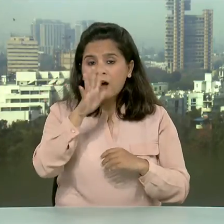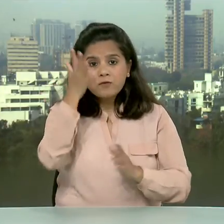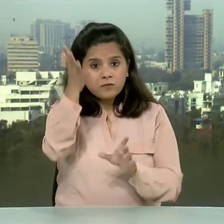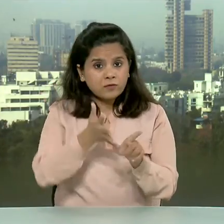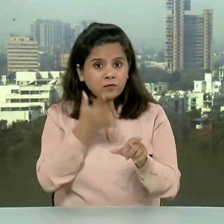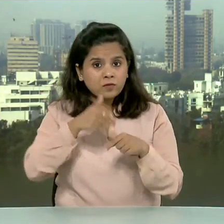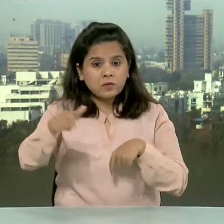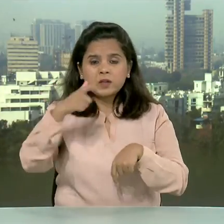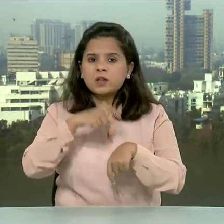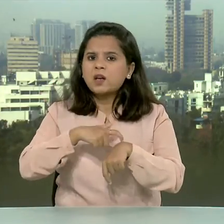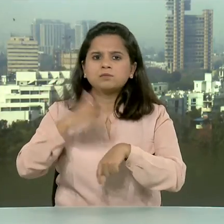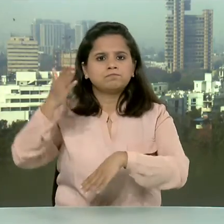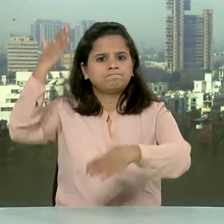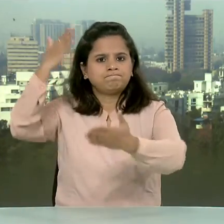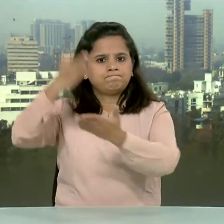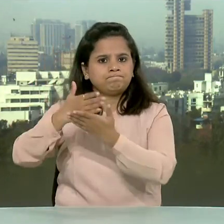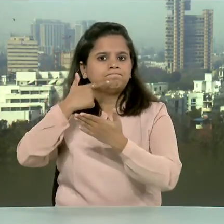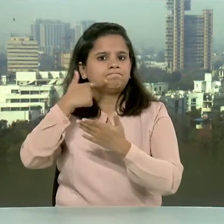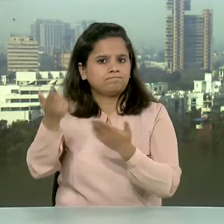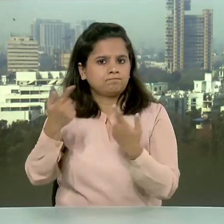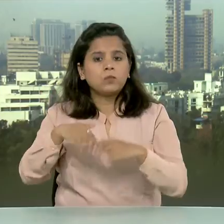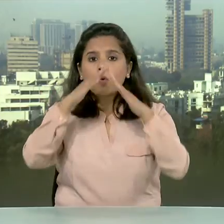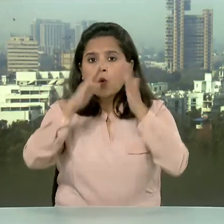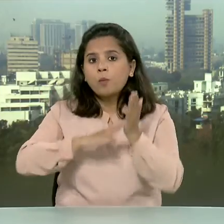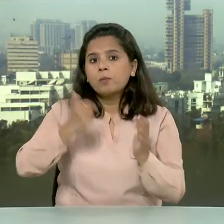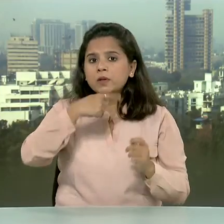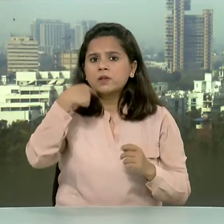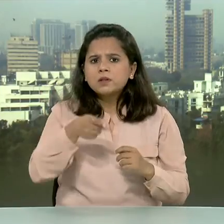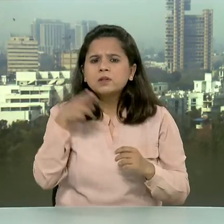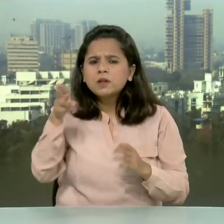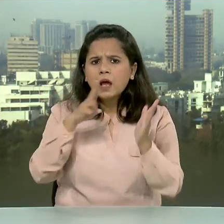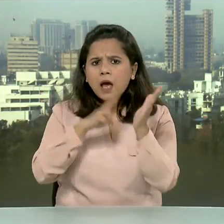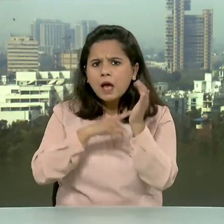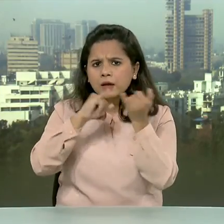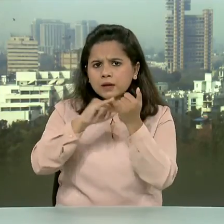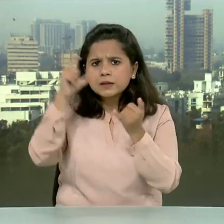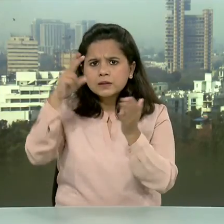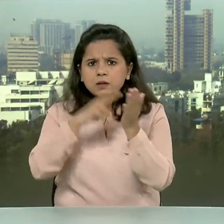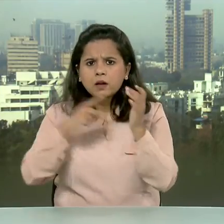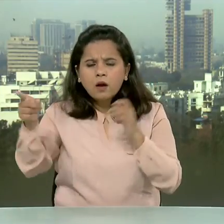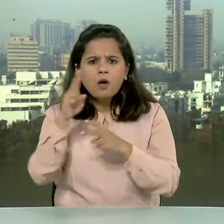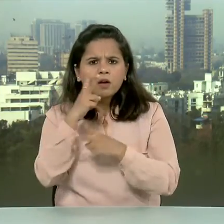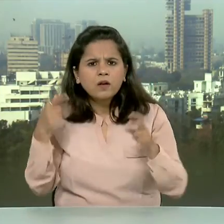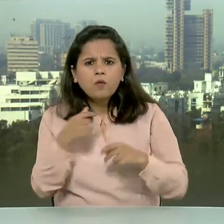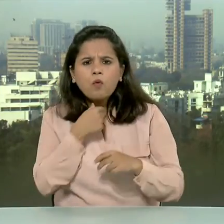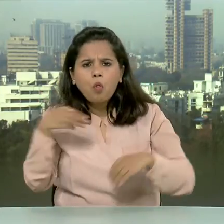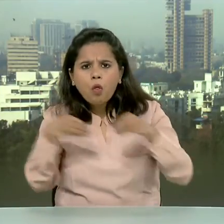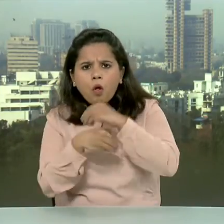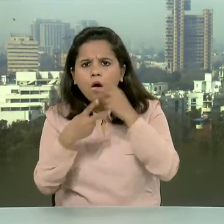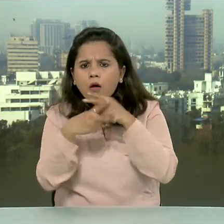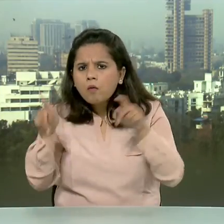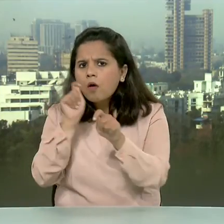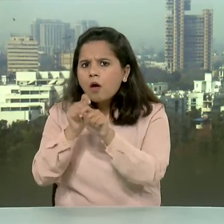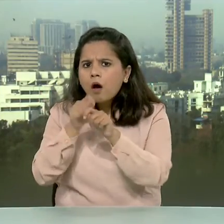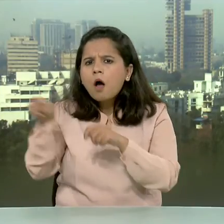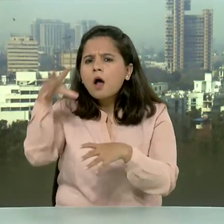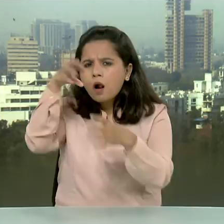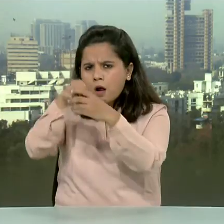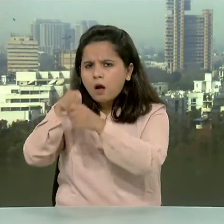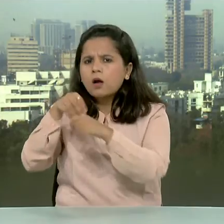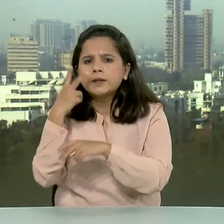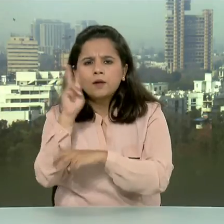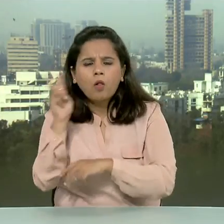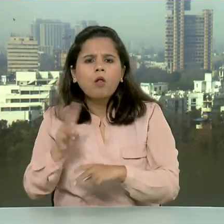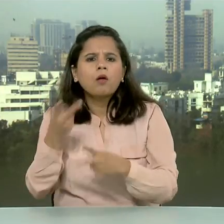वर्षों के लिए प्रतिबंद बढ़ा दिया है गृमंत्राली ने कहा है कि NSCN गैर कानूनी और हिंसक गतिविध्यों में लिप्त रहा है